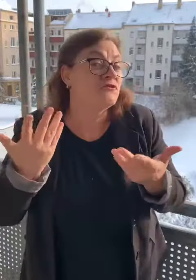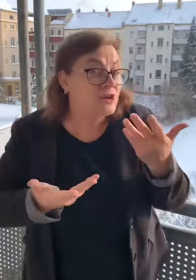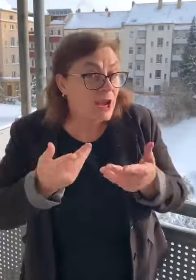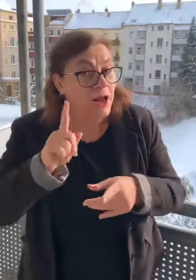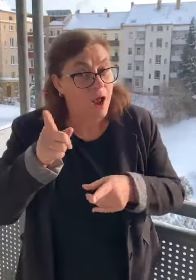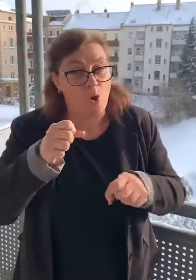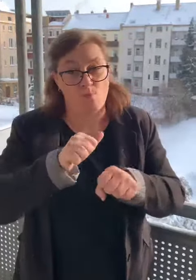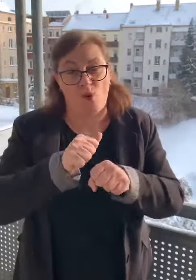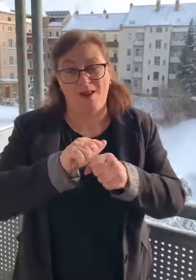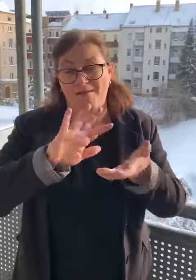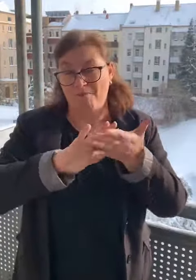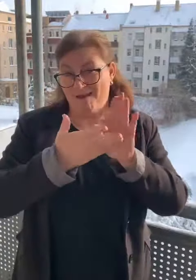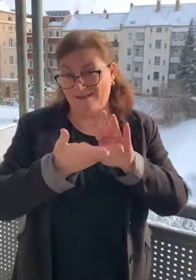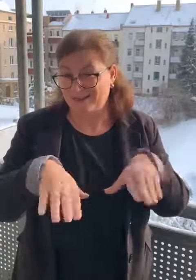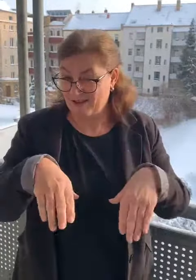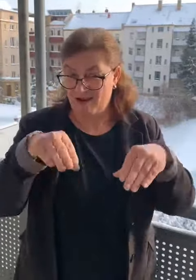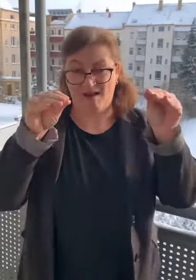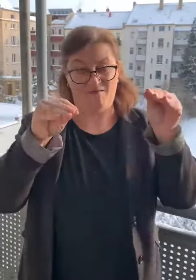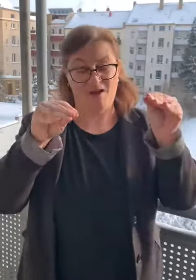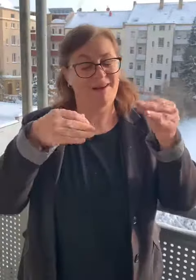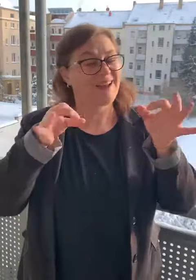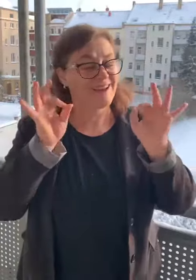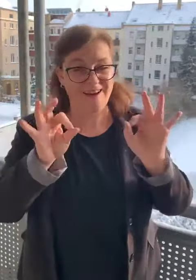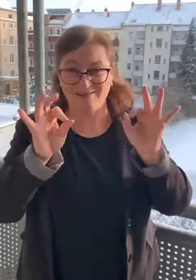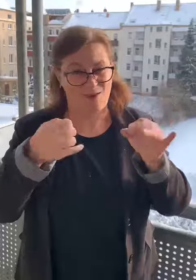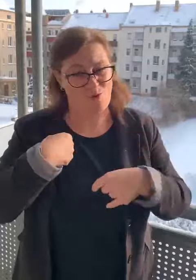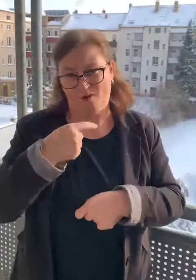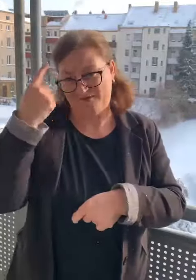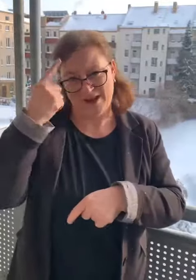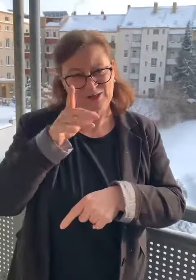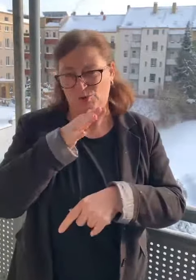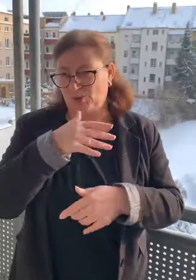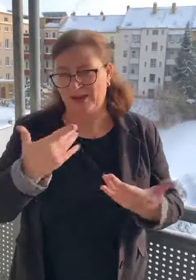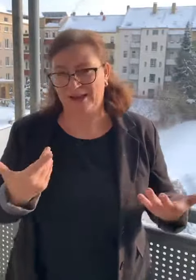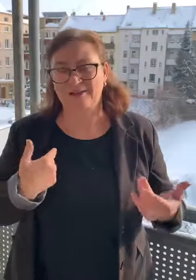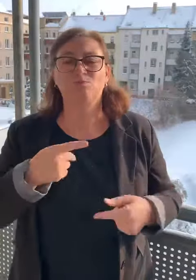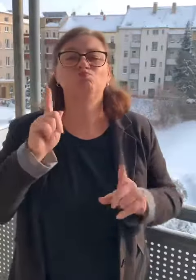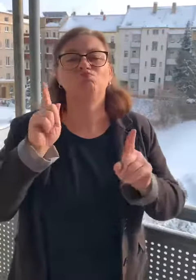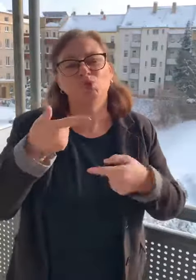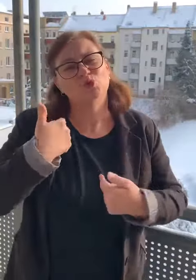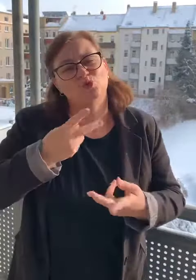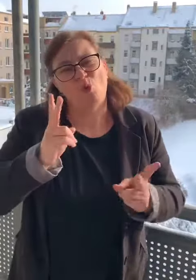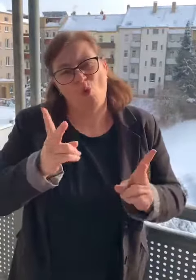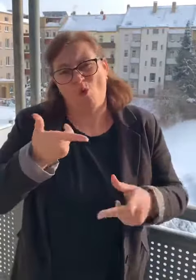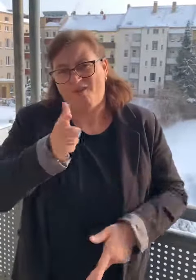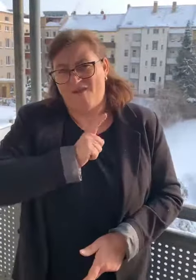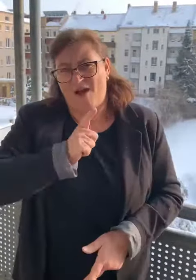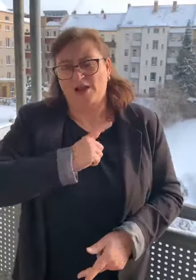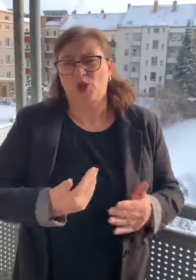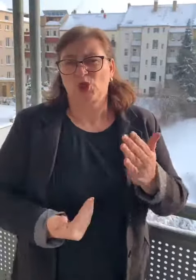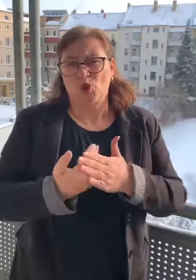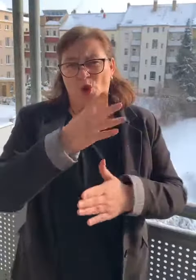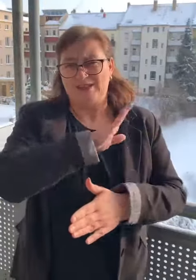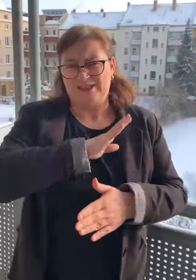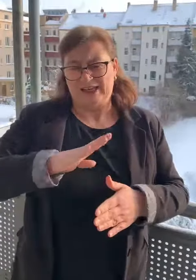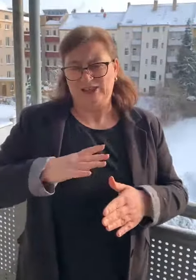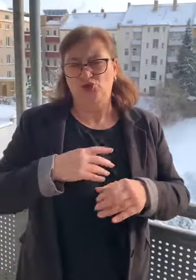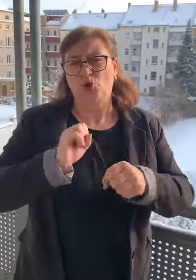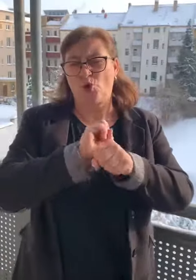Das wissen wir noch nicht. Wir müssen auf die neue sächsische Corona-Schutzverordnung warten. Wenn wir mit der Praxis